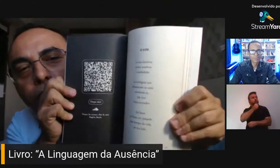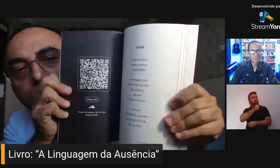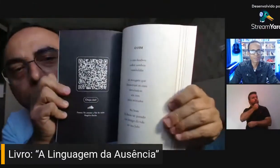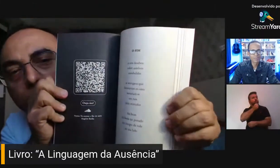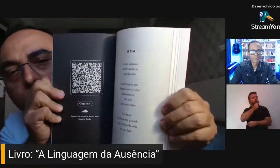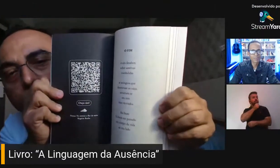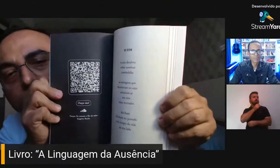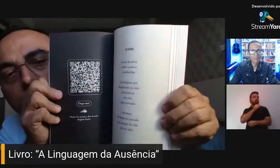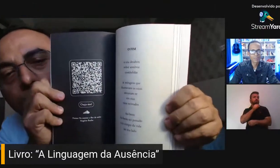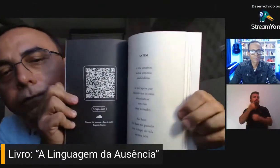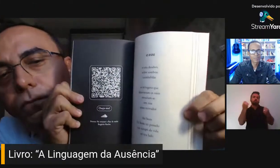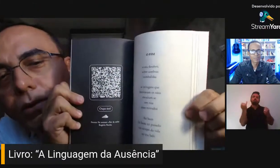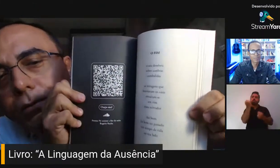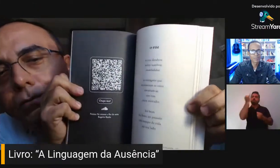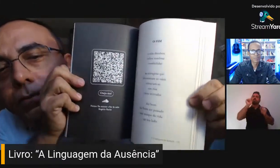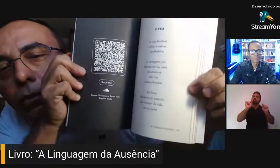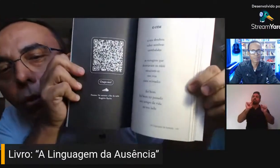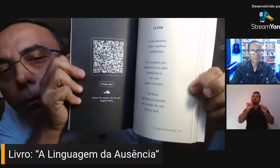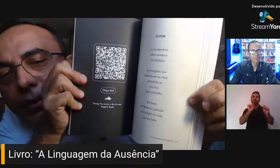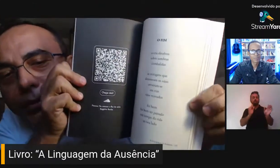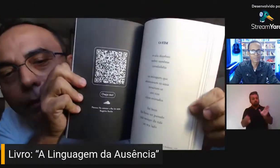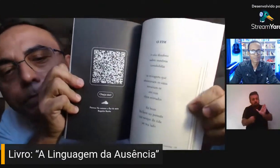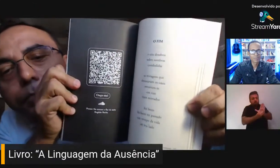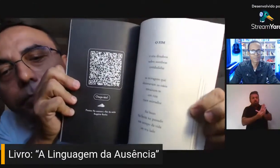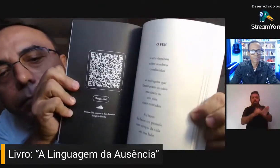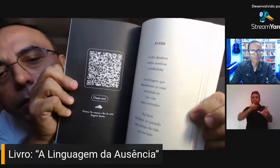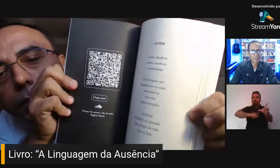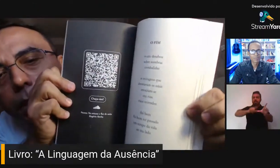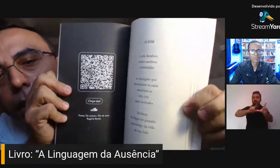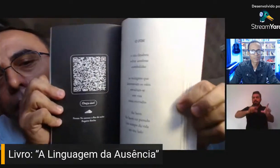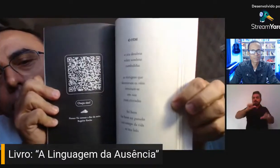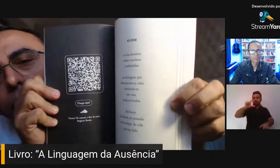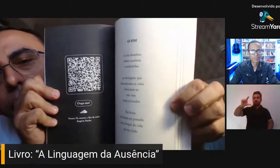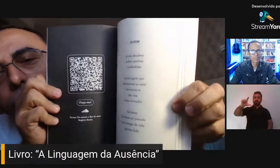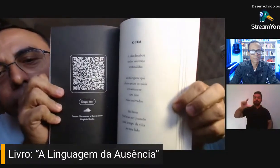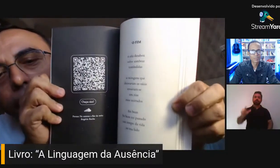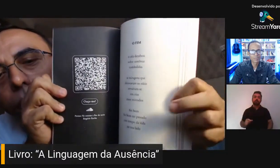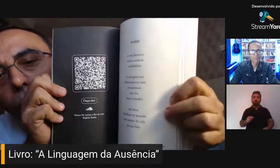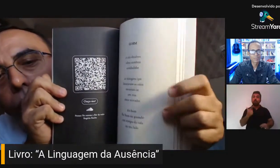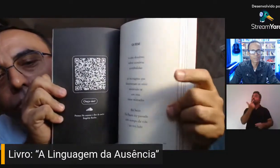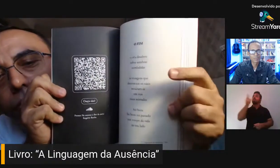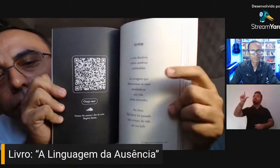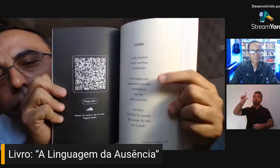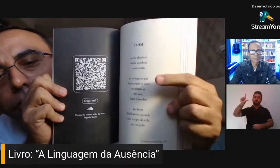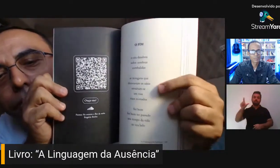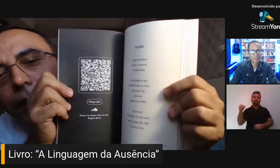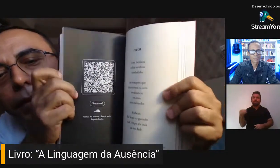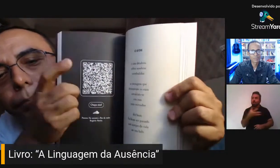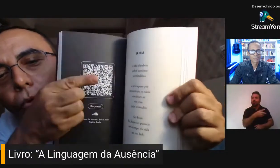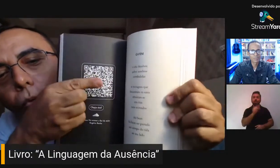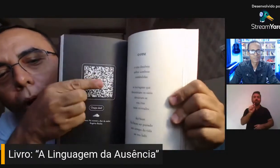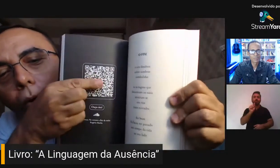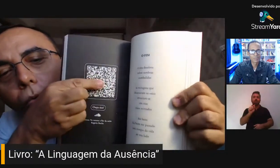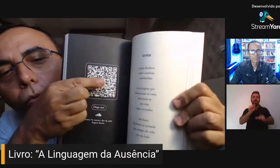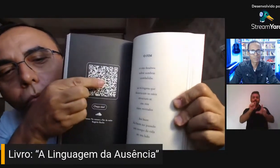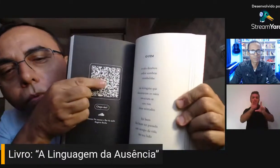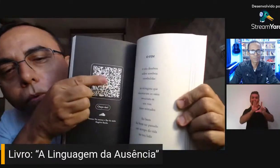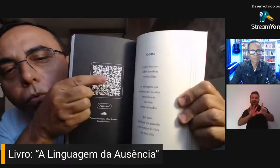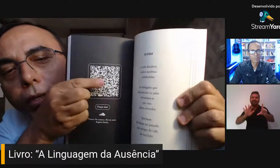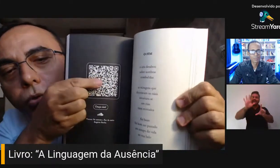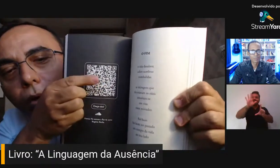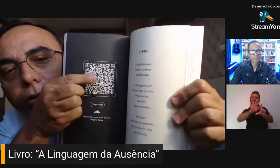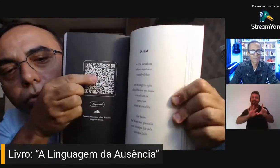livro vêm em preto, vêm na cor preta. E tem o QR Code, para o qual